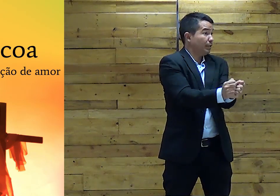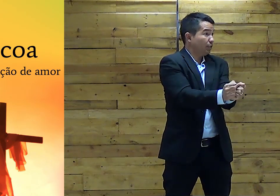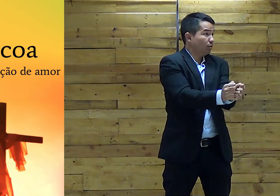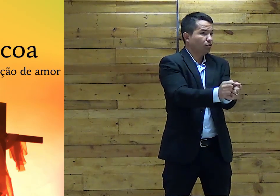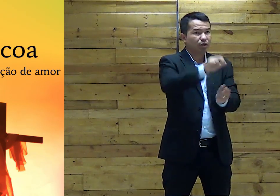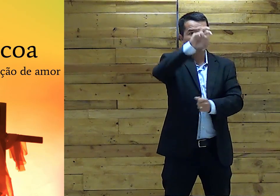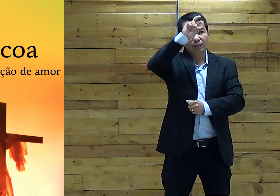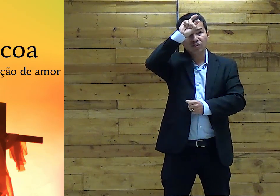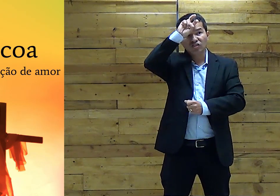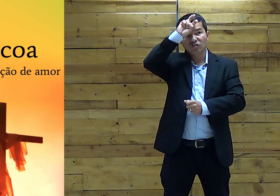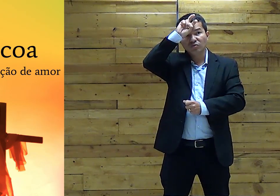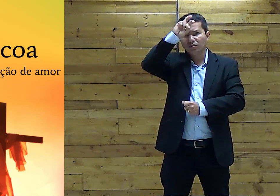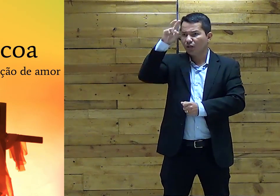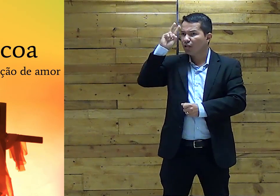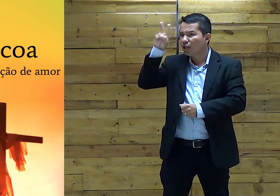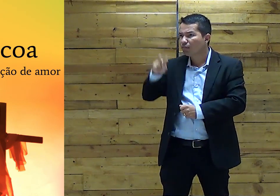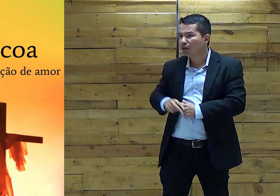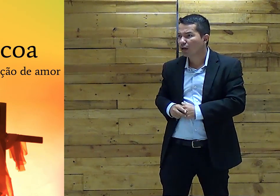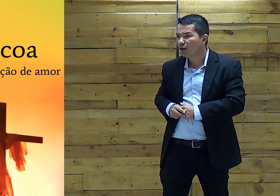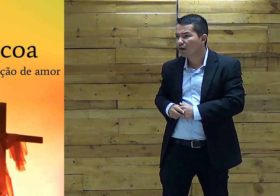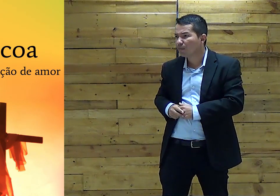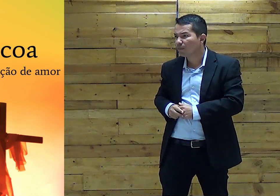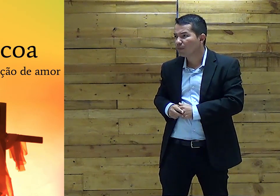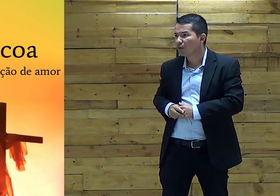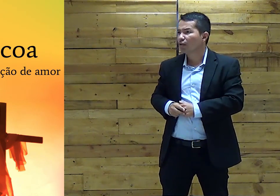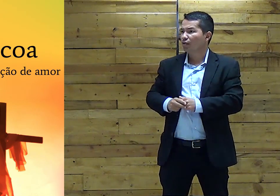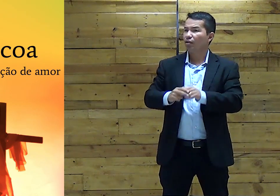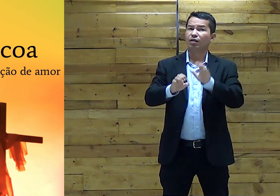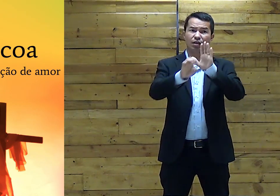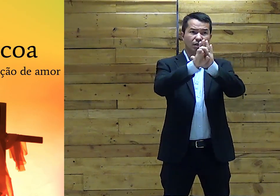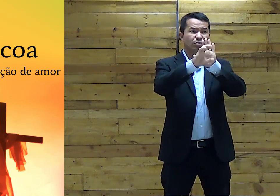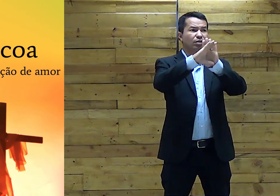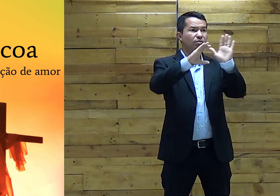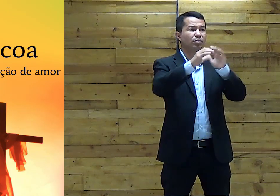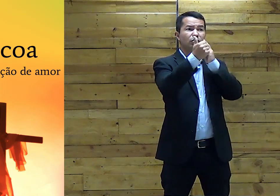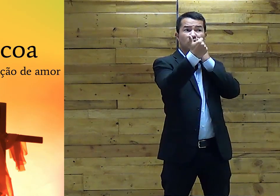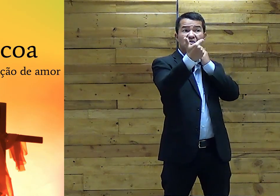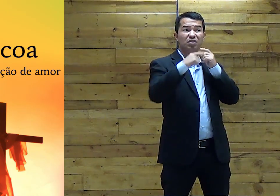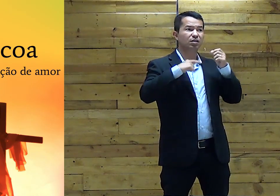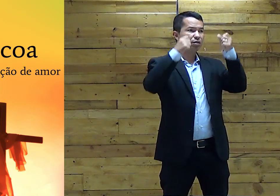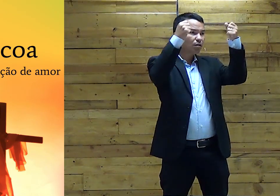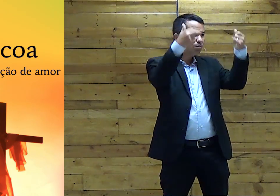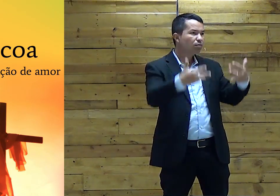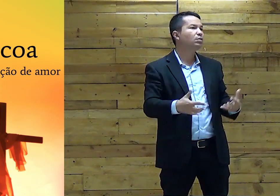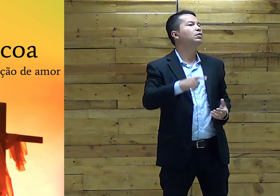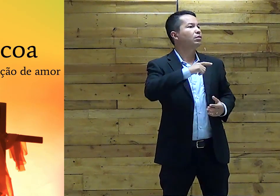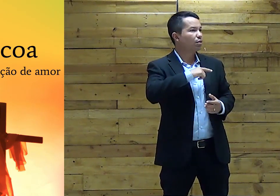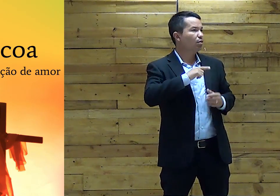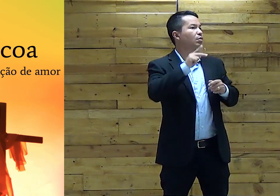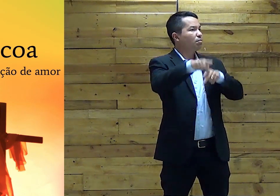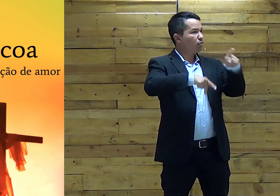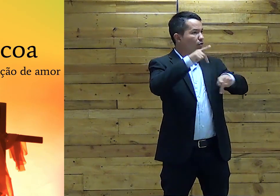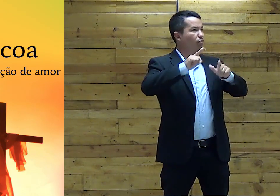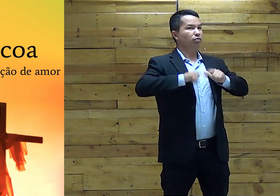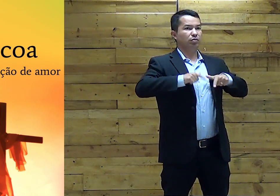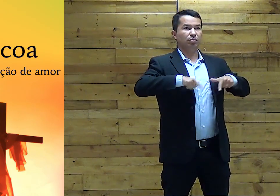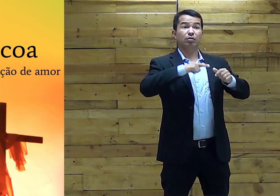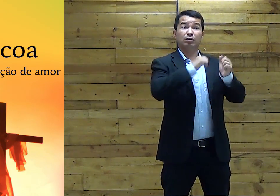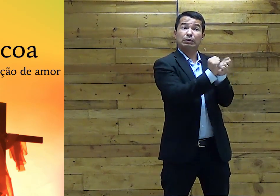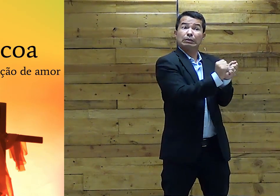que eram escravos Lembra? No Egito As pessoas eram escravos no